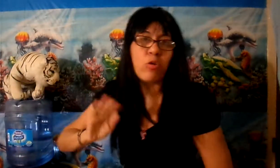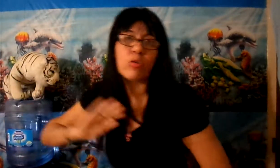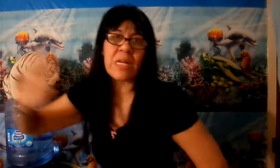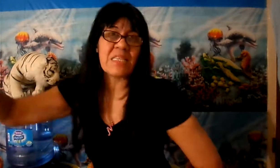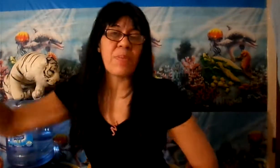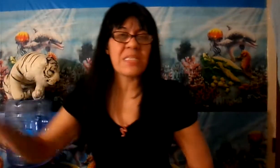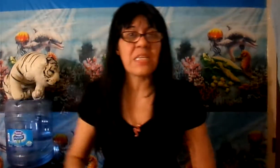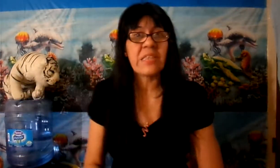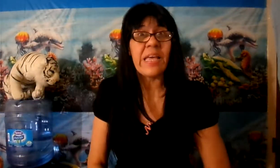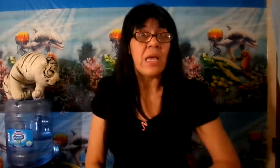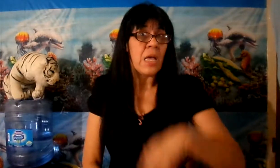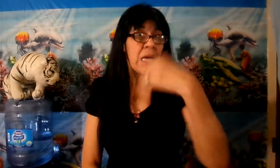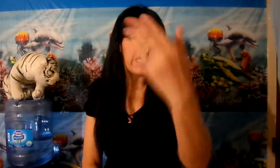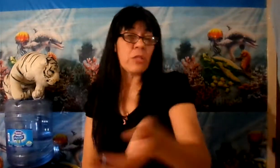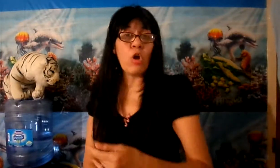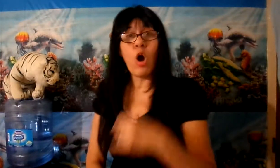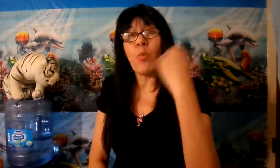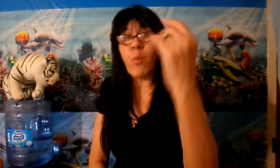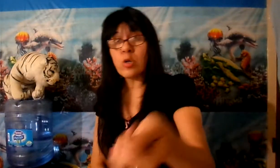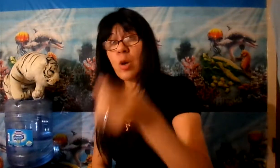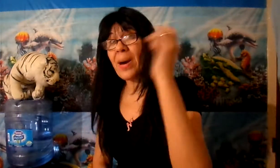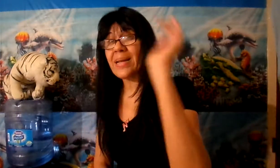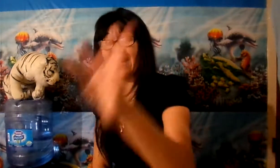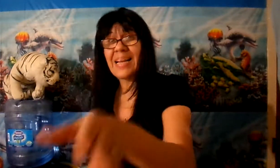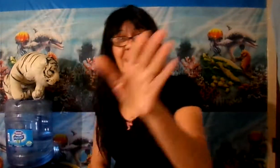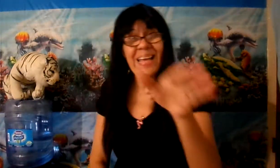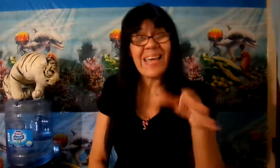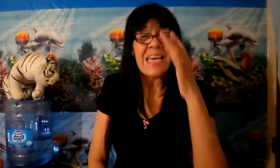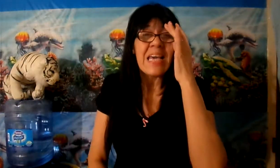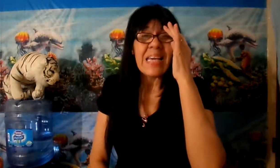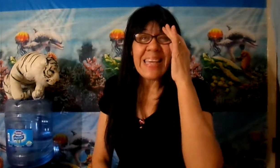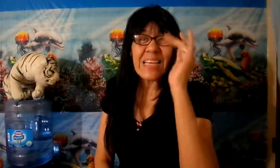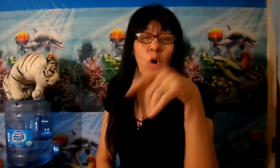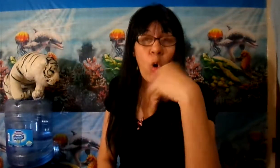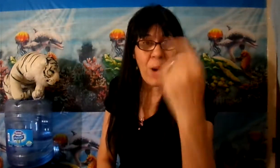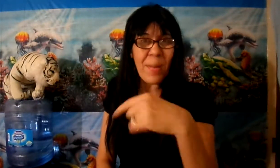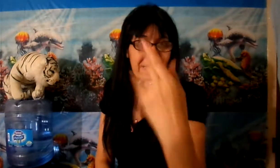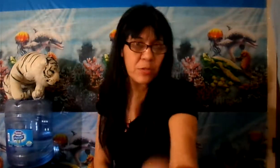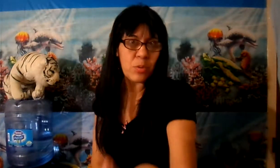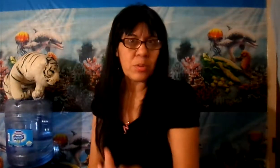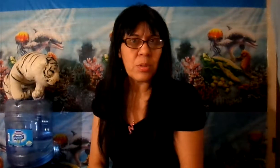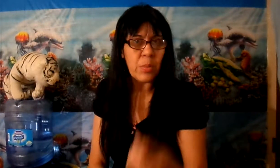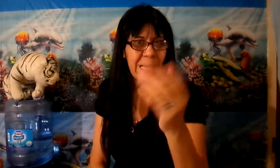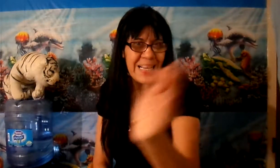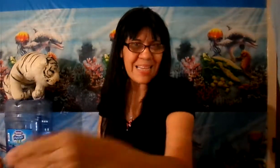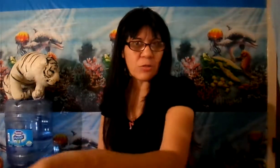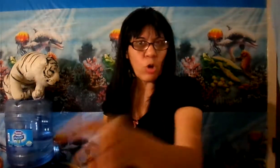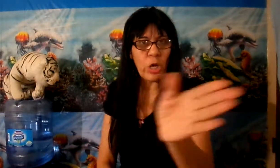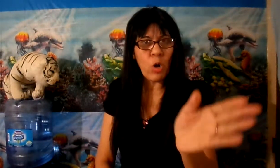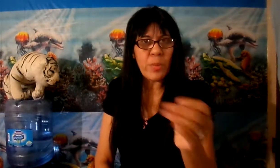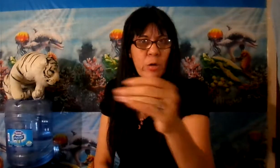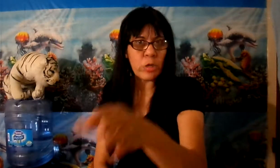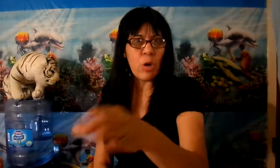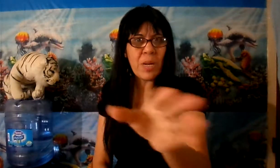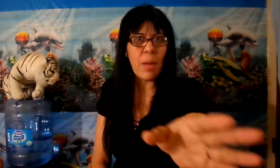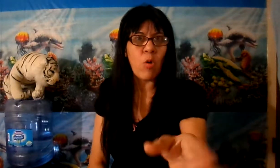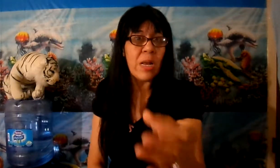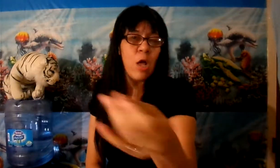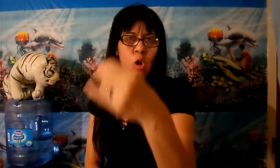contra ese presidente que Dios puso para arreglar la ley que Obama dañó. Casando el hombre con el hombre, la mujer, los